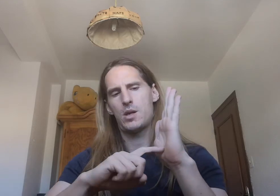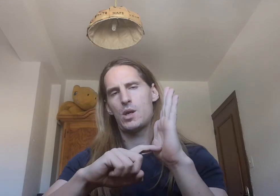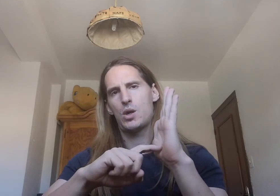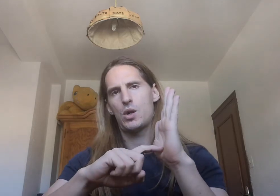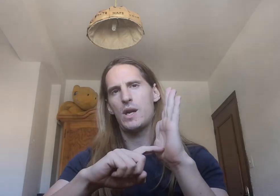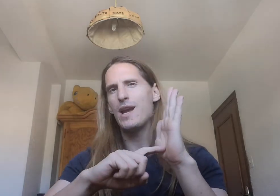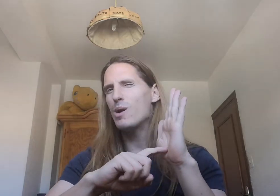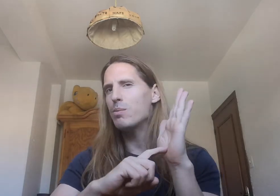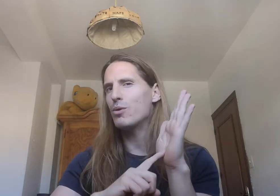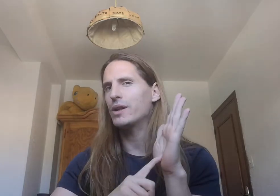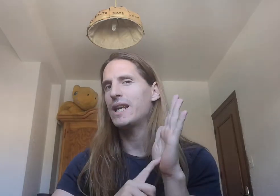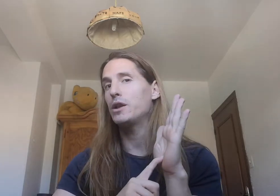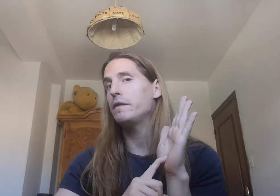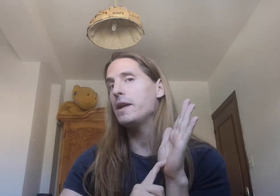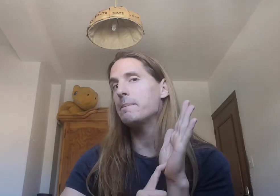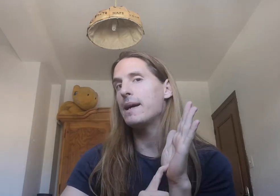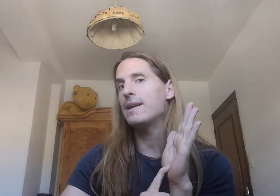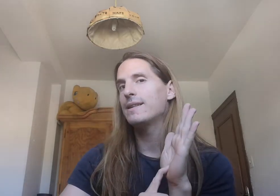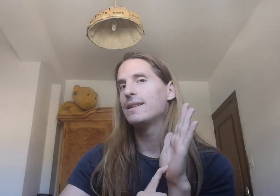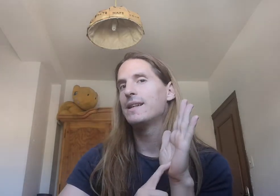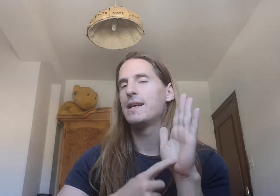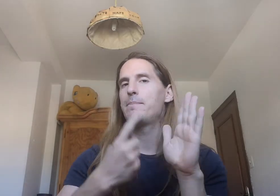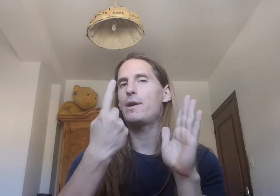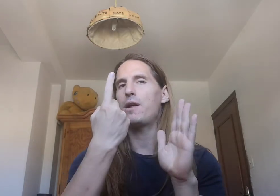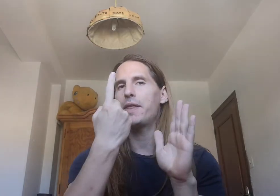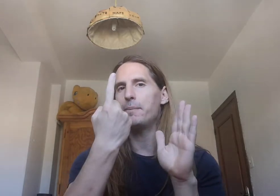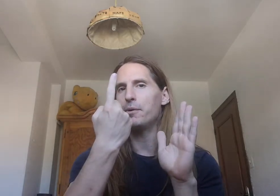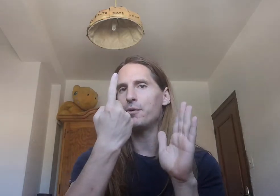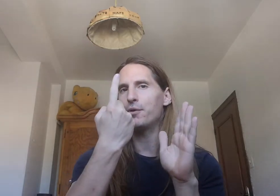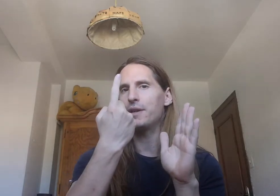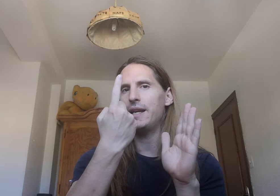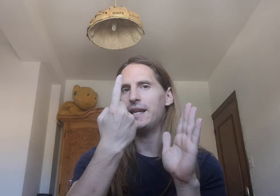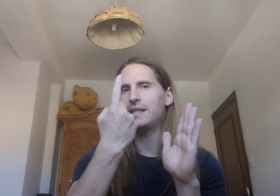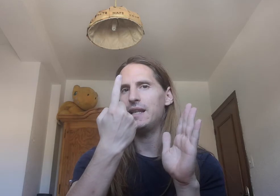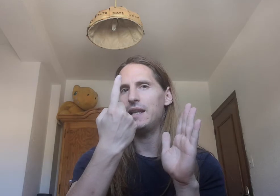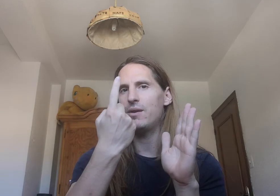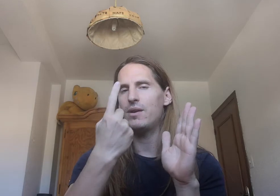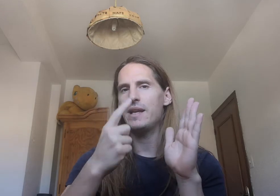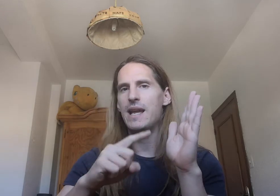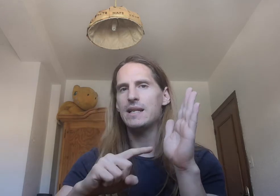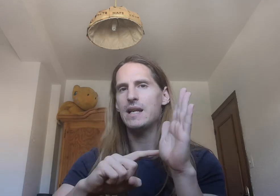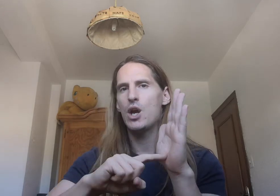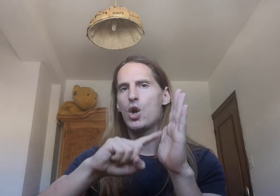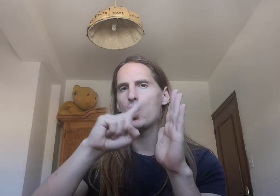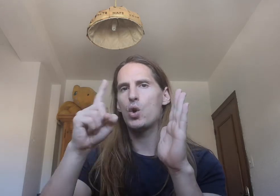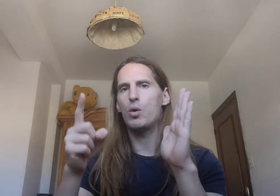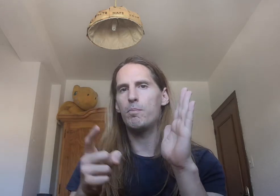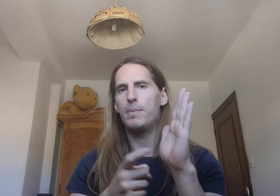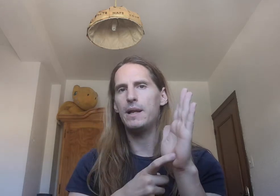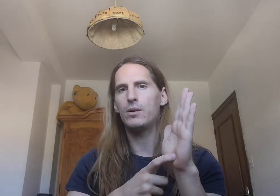Es como contrato y firma Pero lo hacemos con este dedo Y es completo